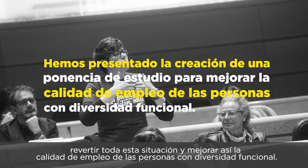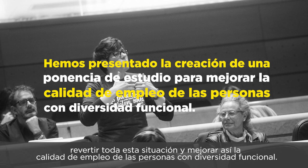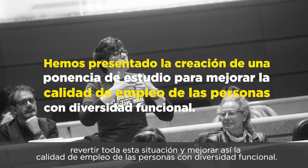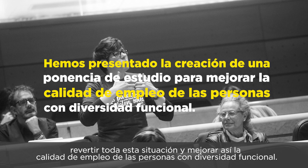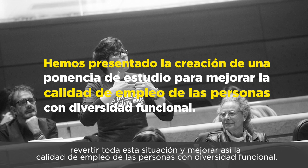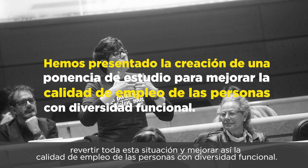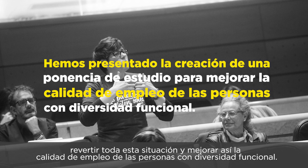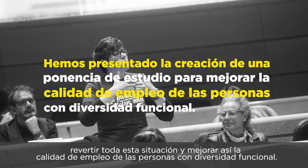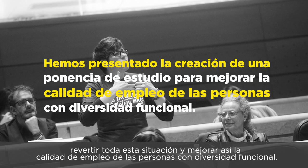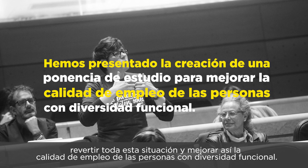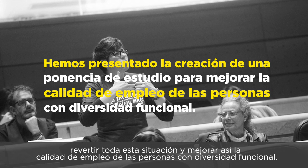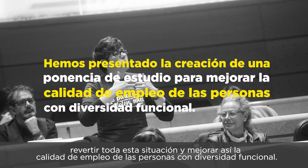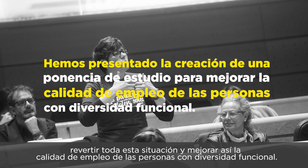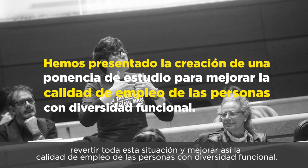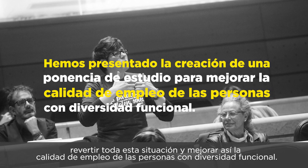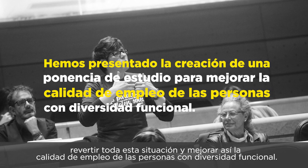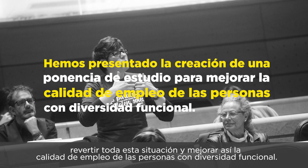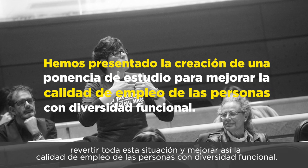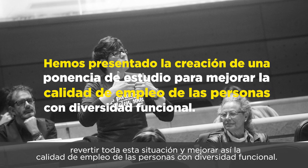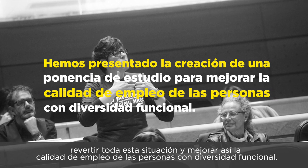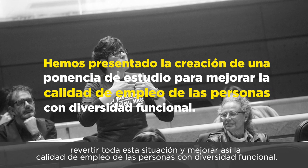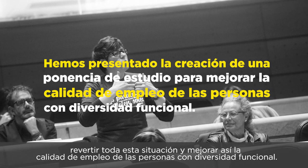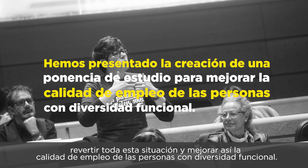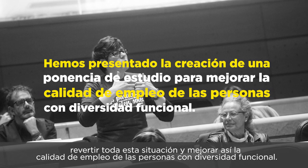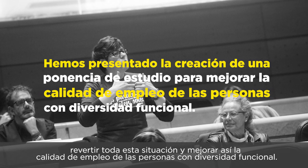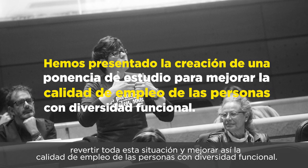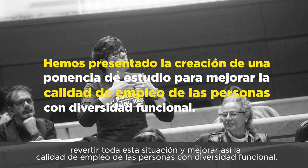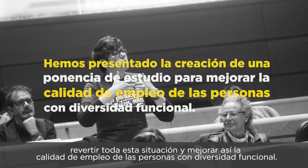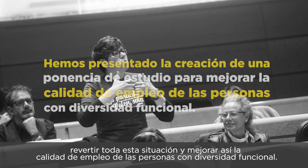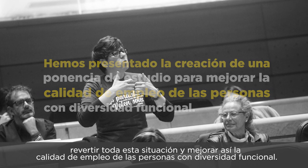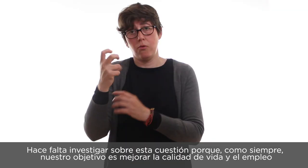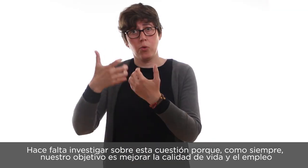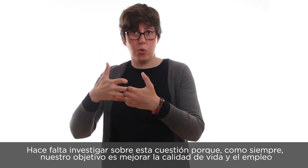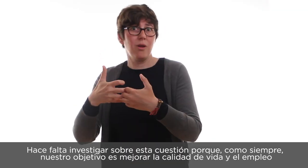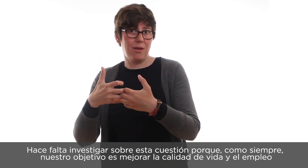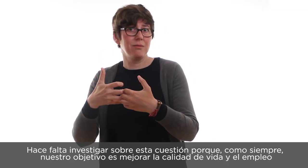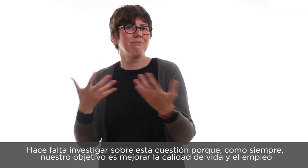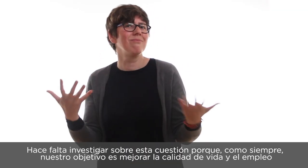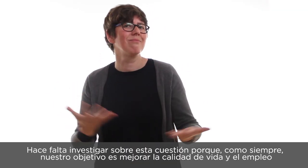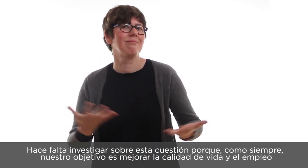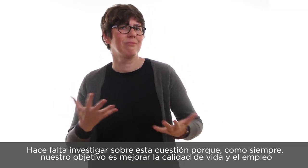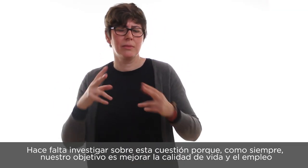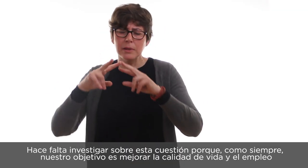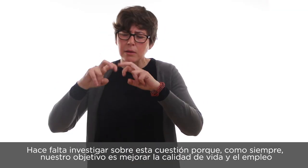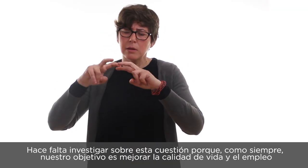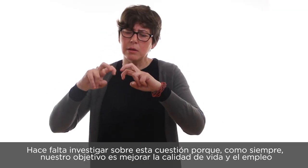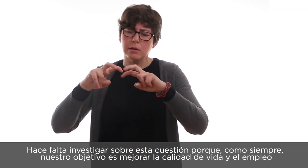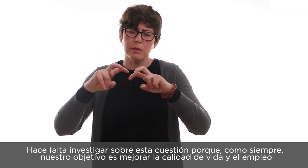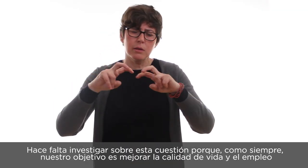mejorar así la calidad de empleo de las personas con diversidad funcional. Hace falta investigar sobre esta cuestión